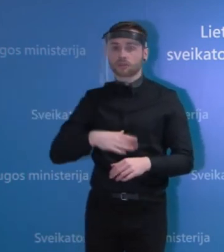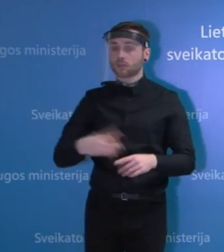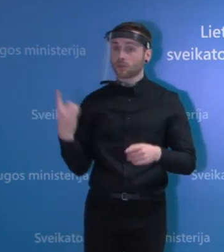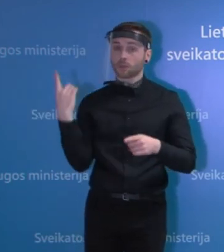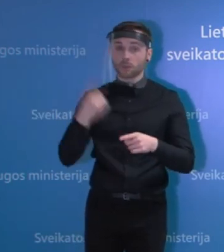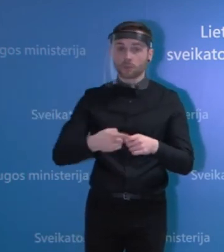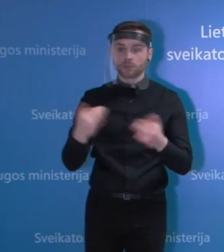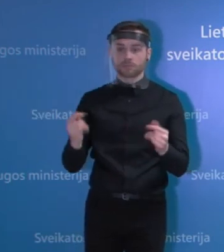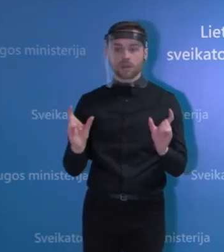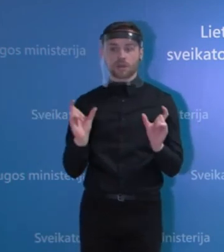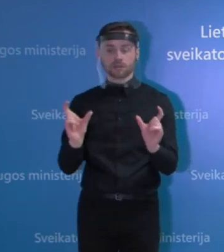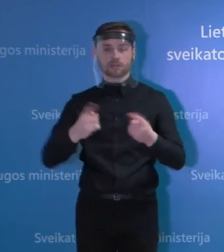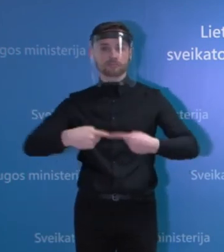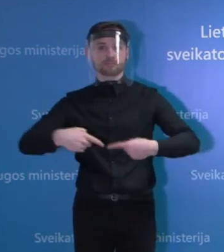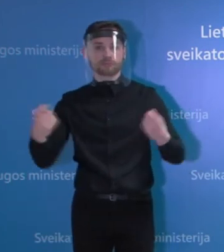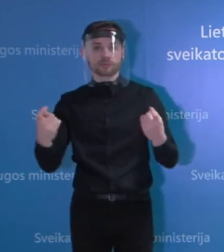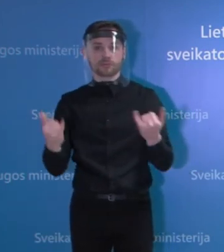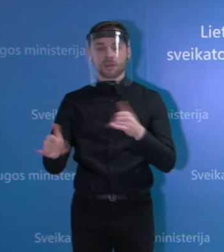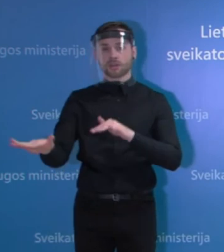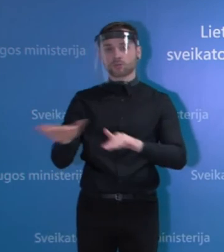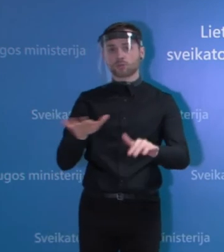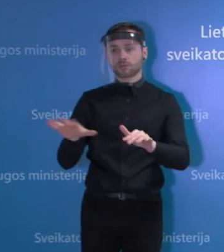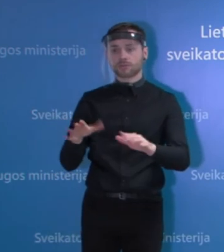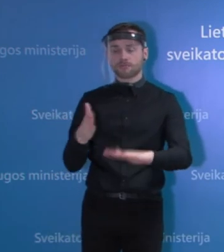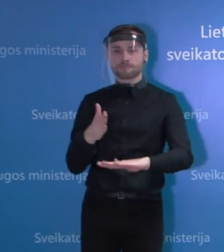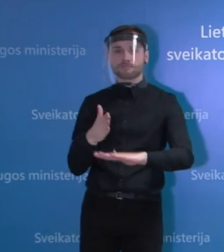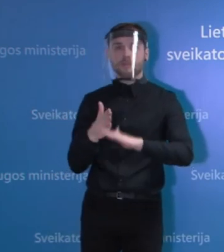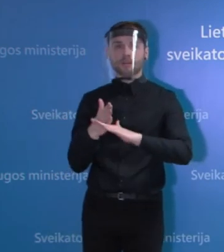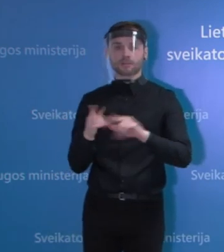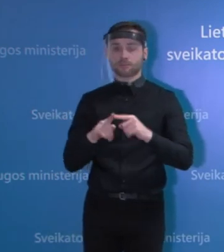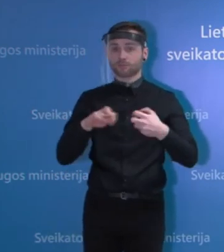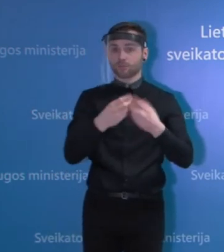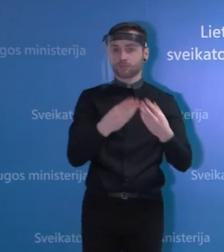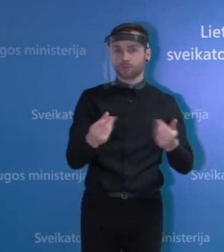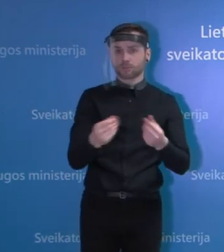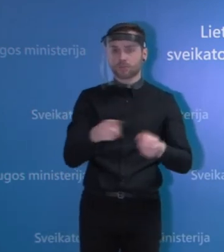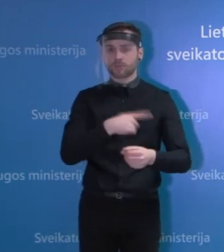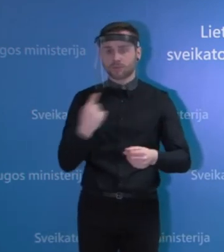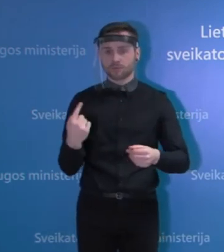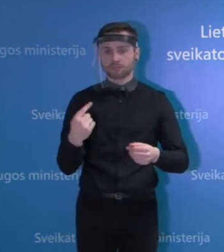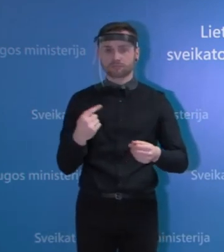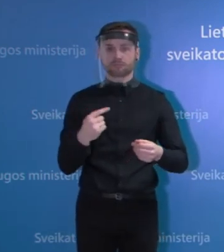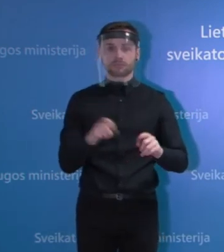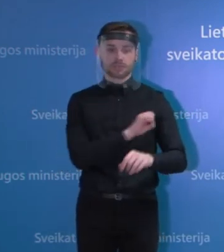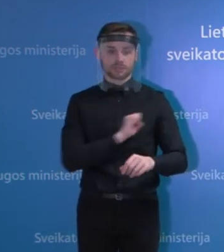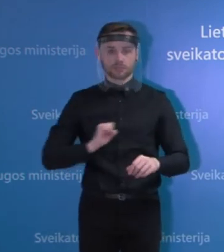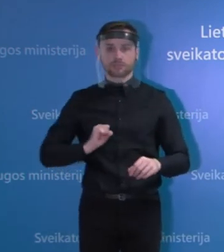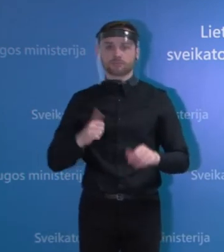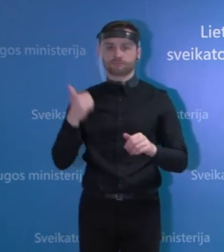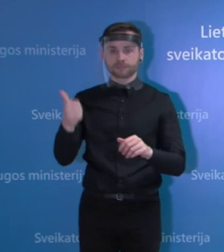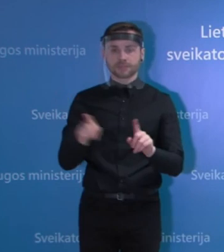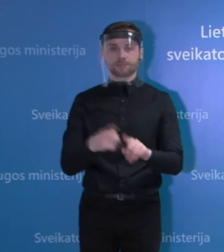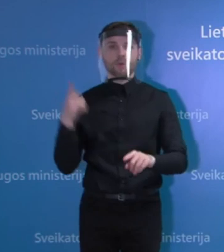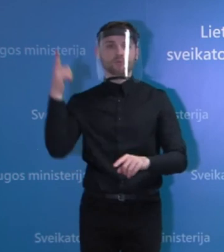kad karantino situacija padėjo su kaupu netgi susitvarkyti. Tai, reiškia, mūsų medikai prisitaikė teikti